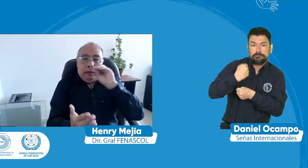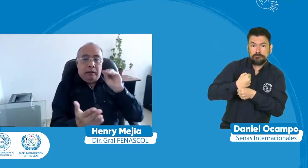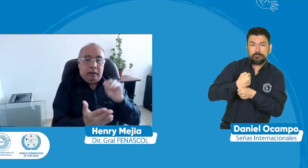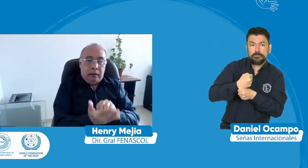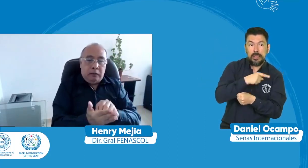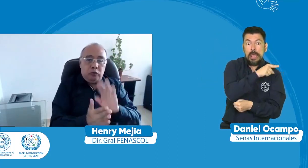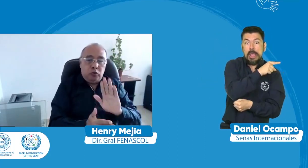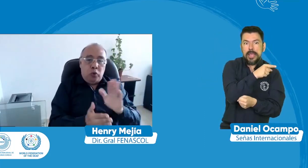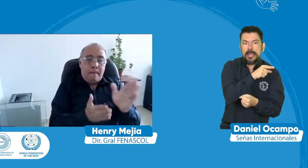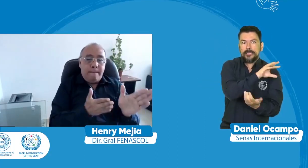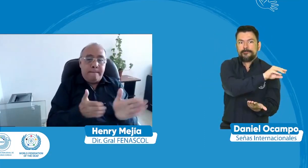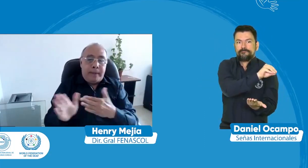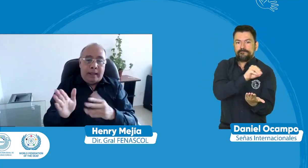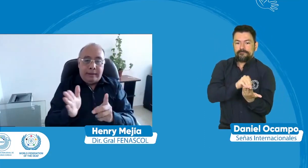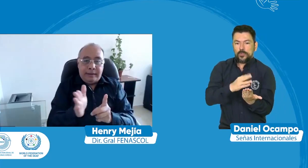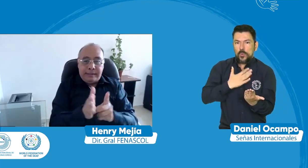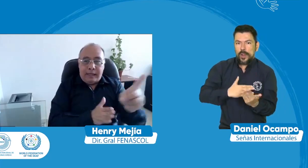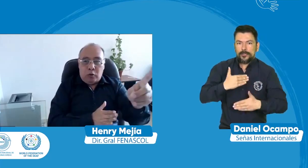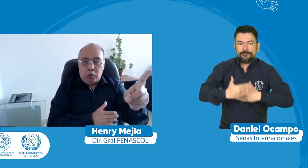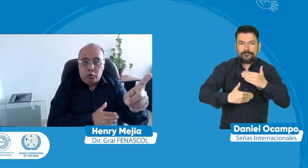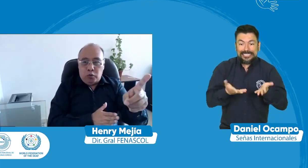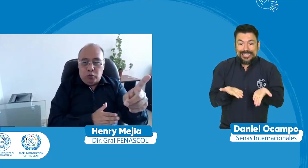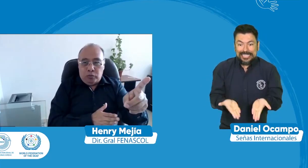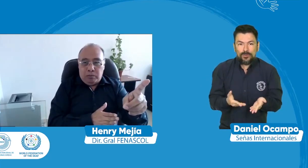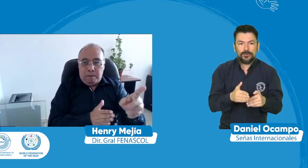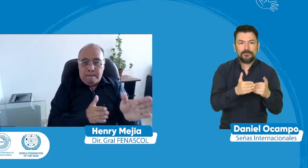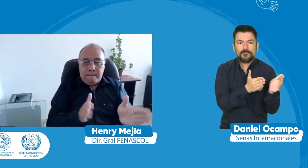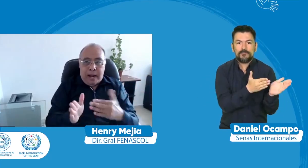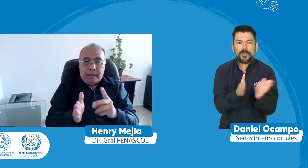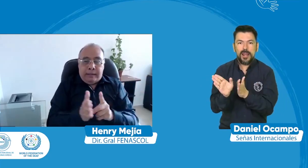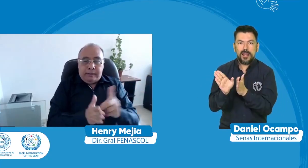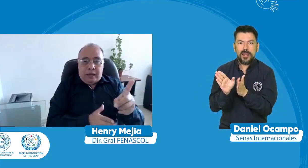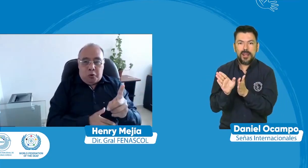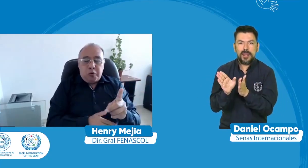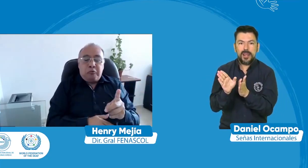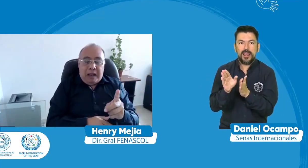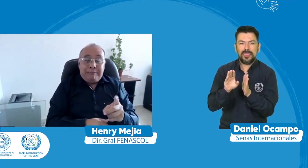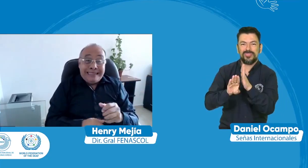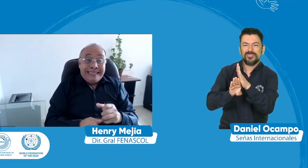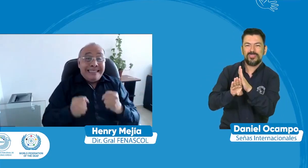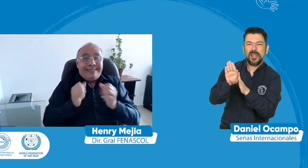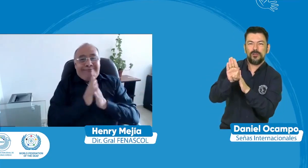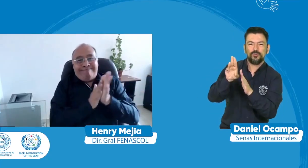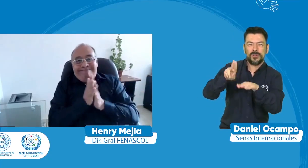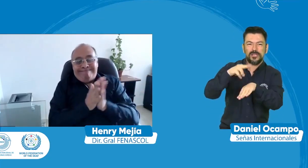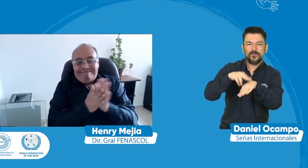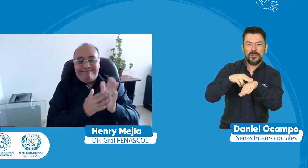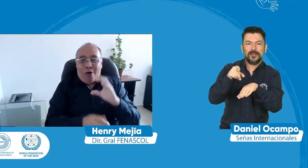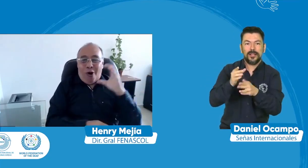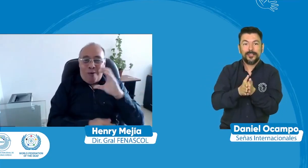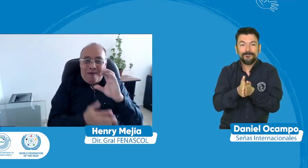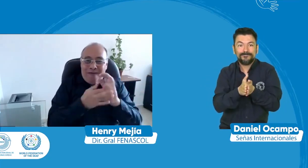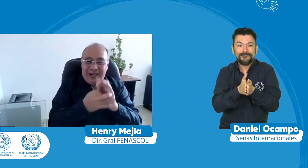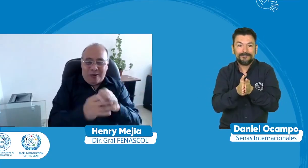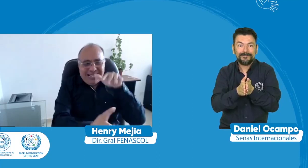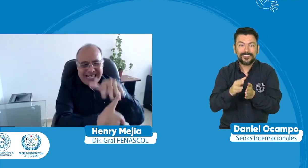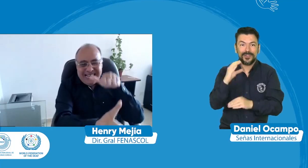pasar esos cuatro años lo metió en el plan de desarrollo entonces